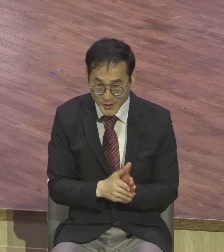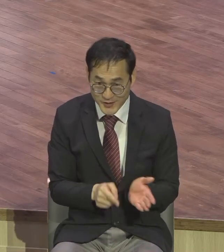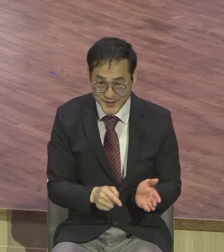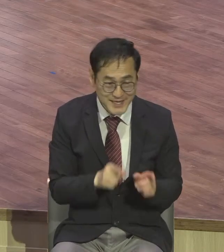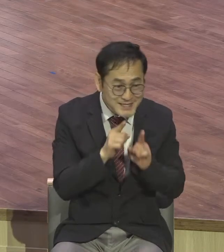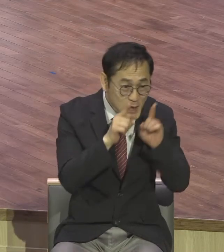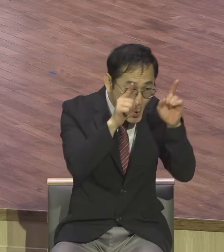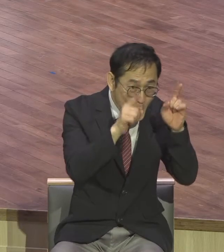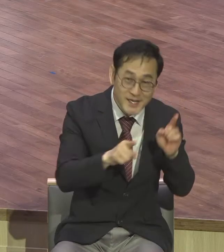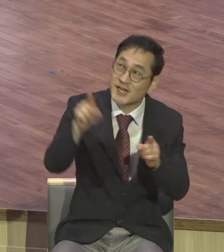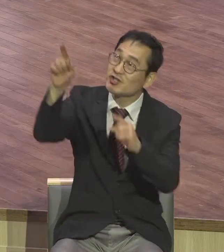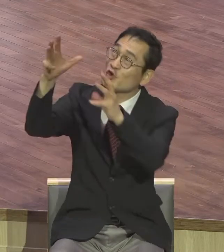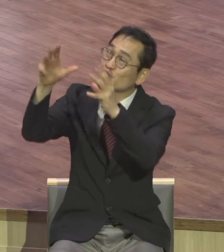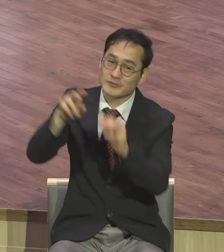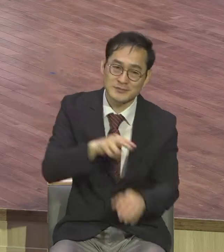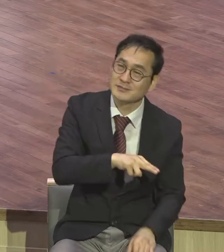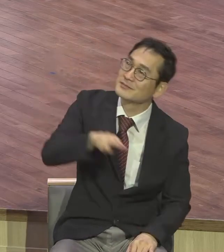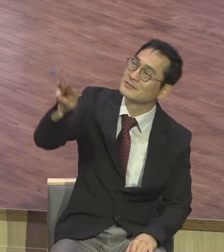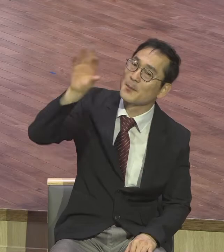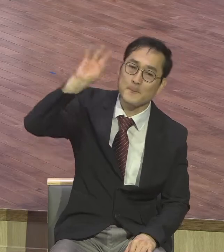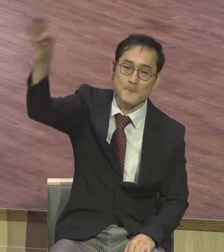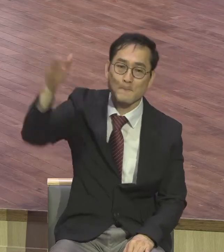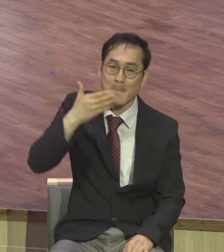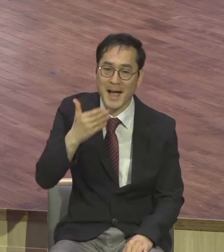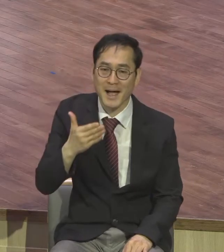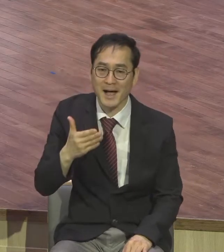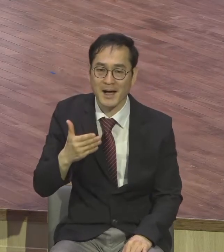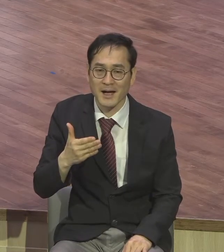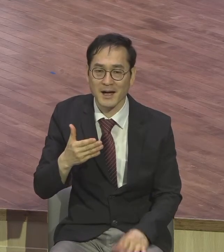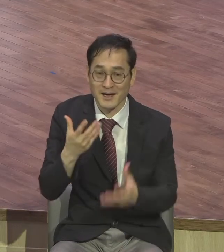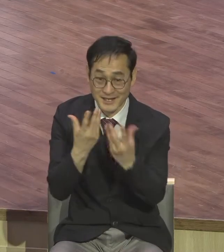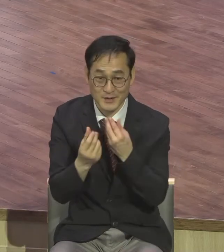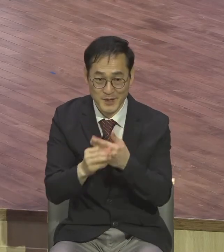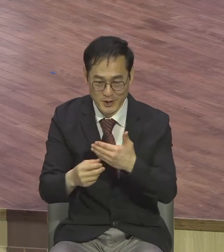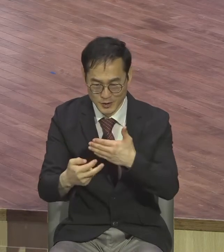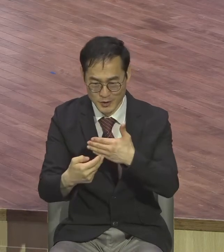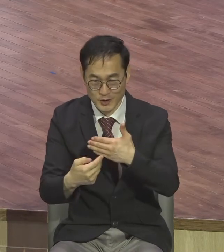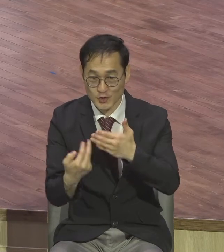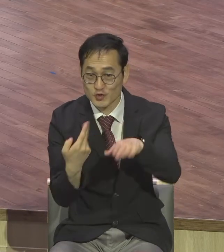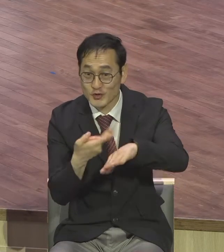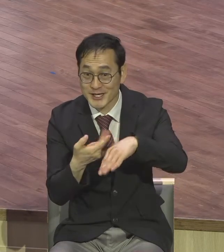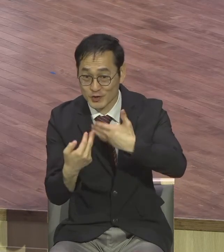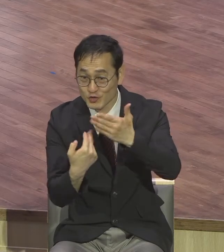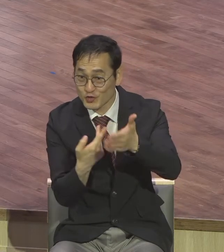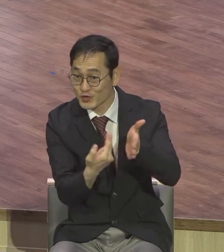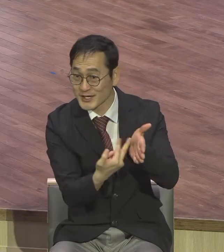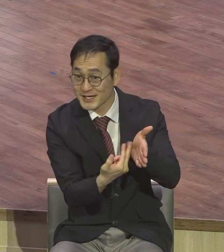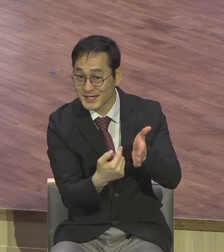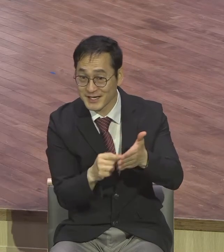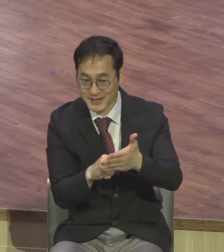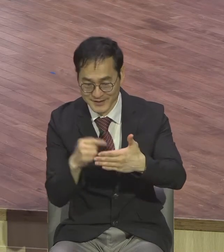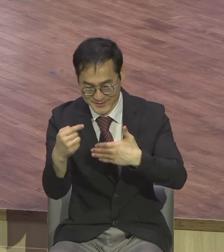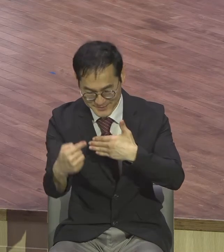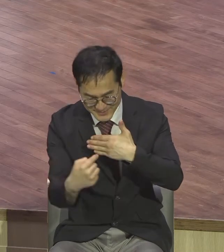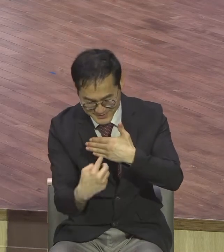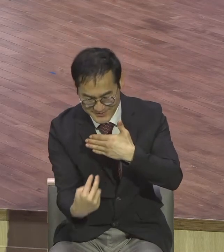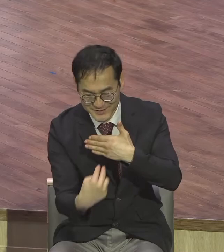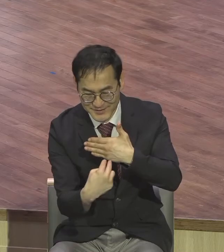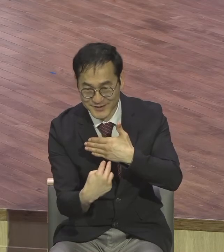유리 있잖아요 밖에서는 안 보이는데 안에서는 보여 지옥에서는 다 보여 나사로가 아브라함과